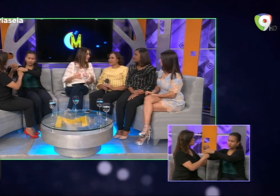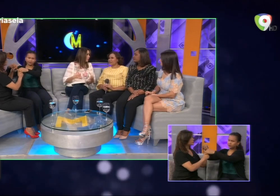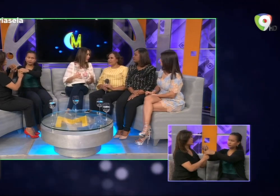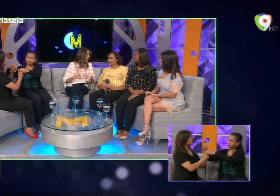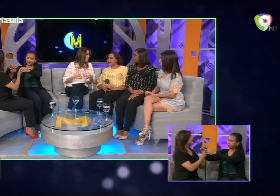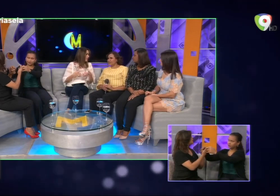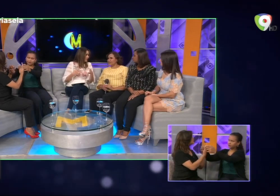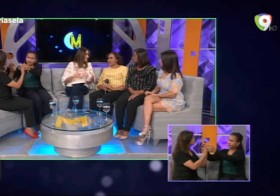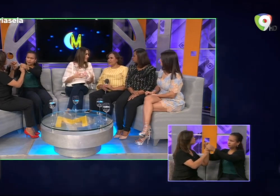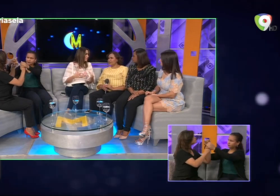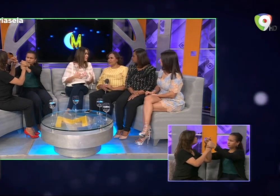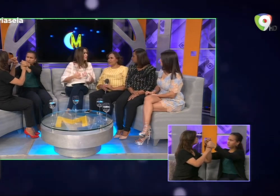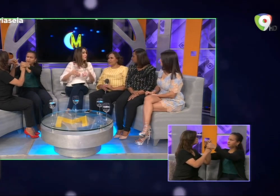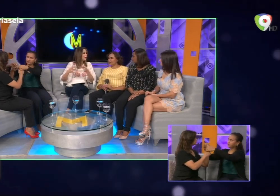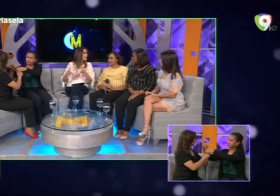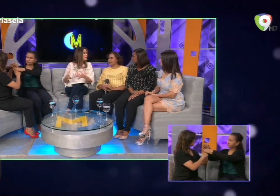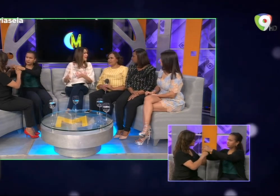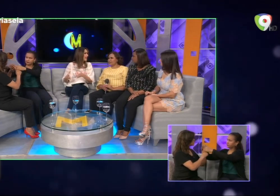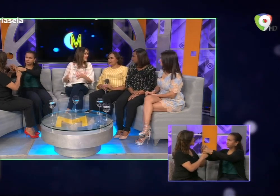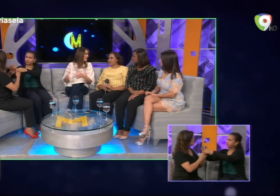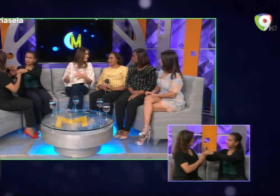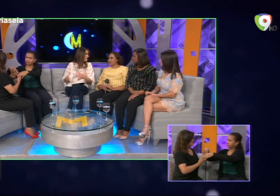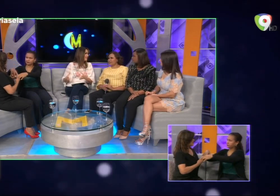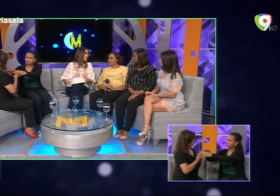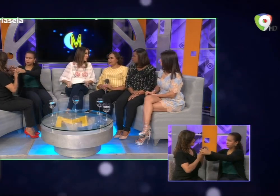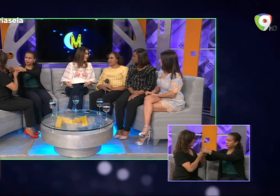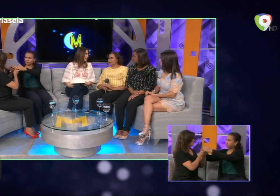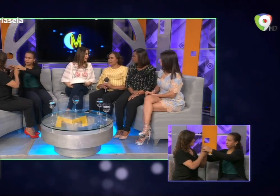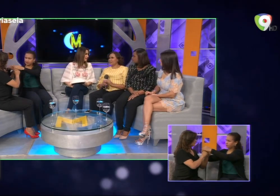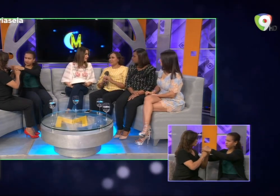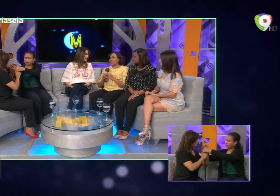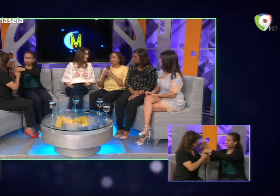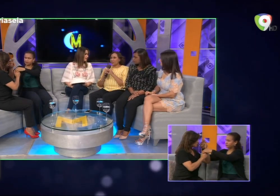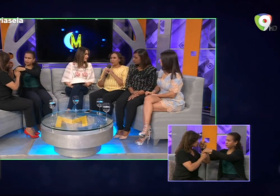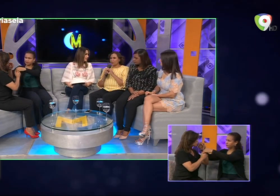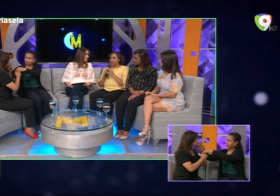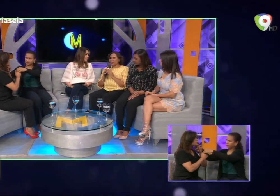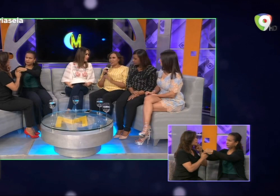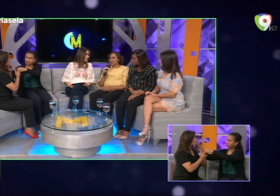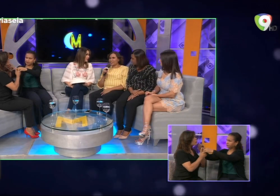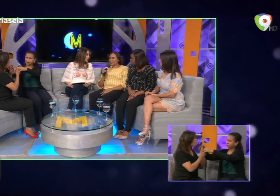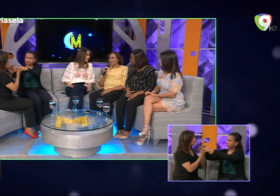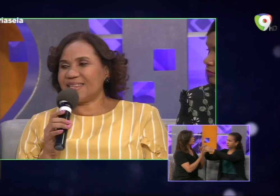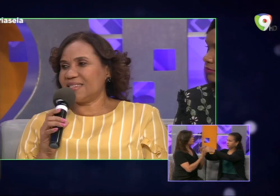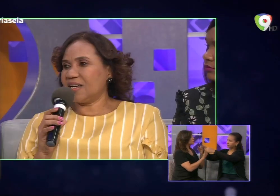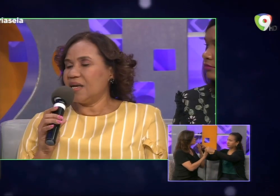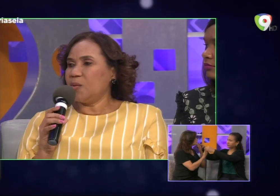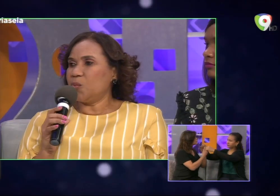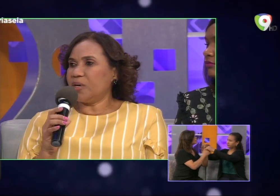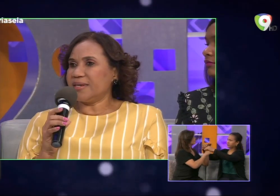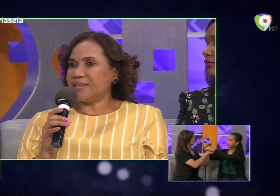se ha logrado desde la asociación para mejorar la calidad de vida de toda esta gente gracias pues